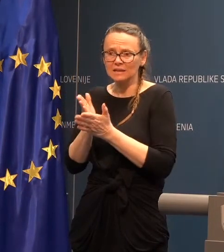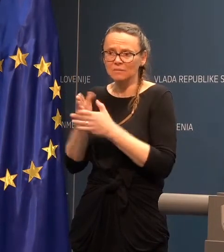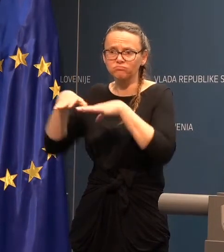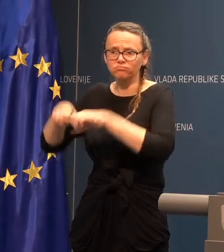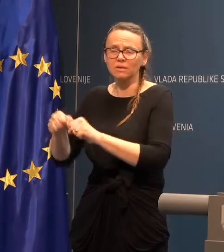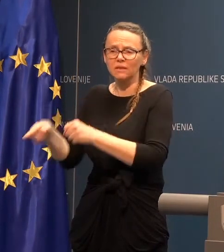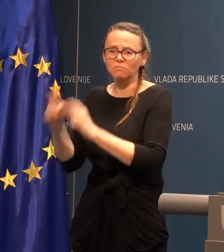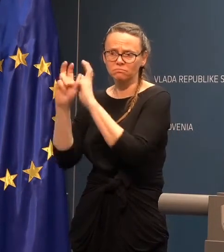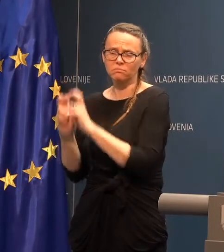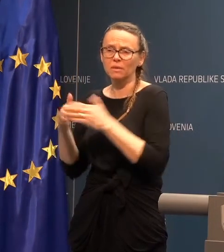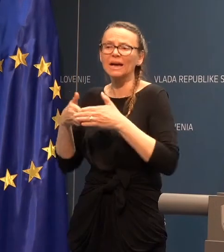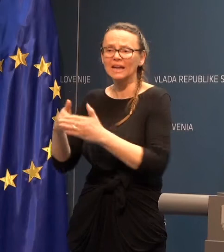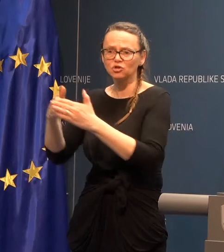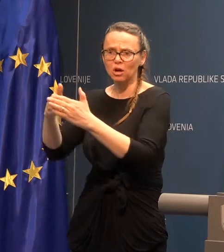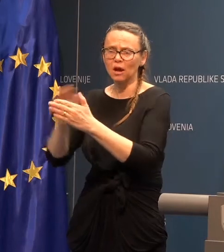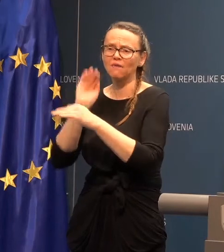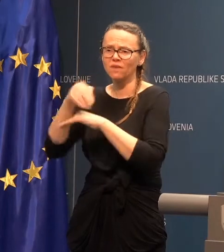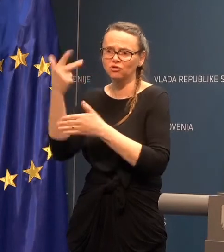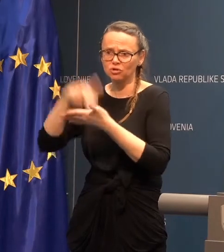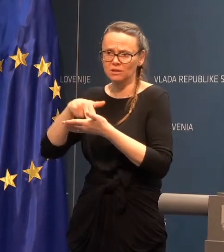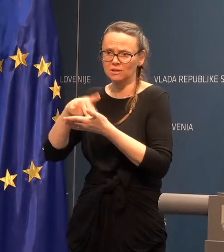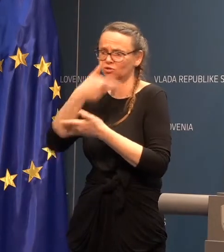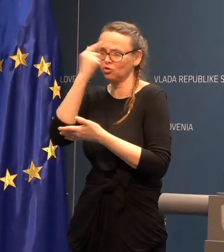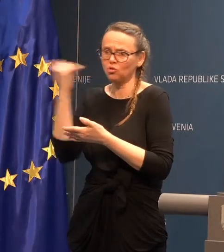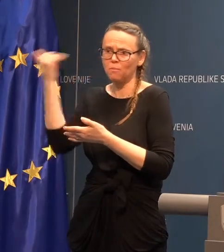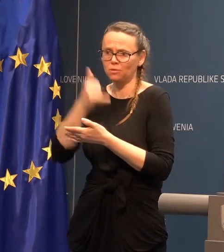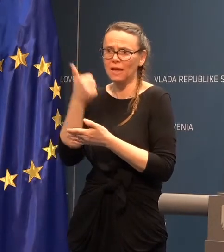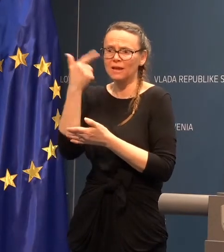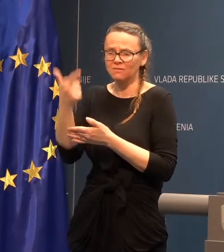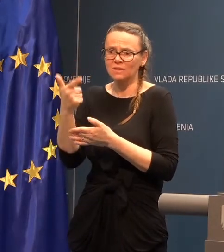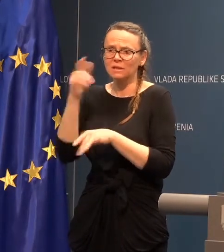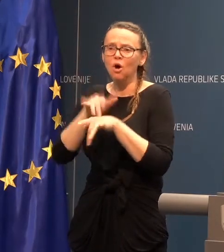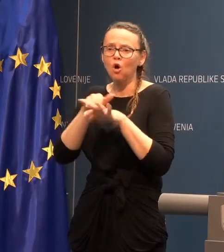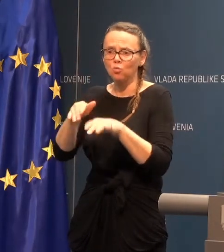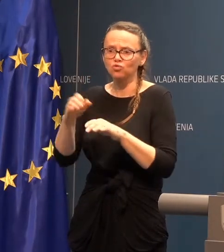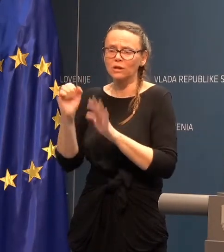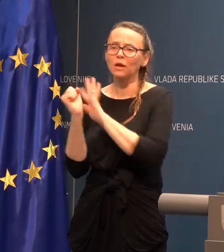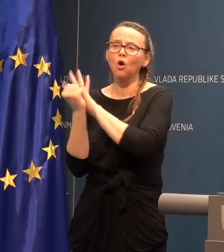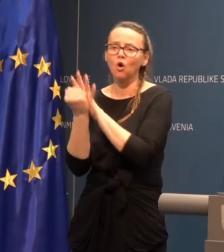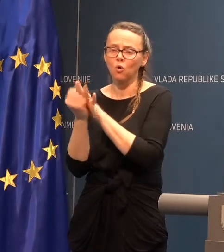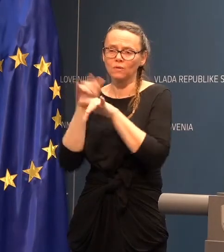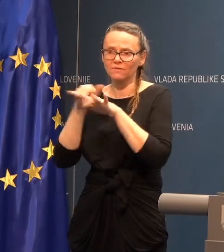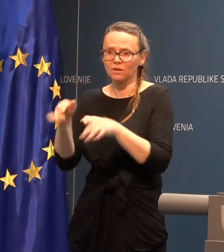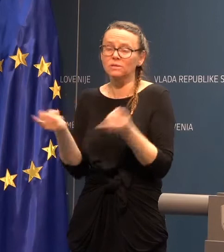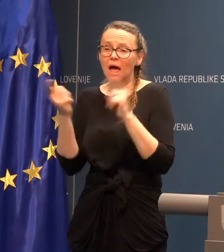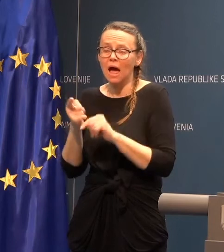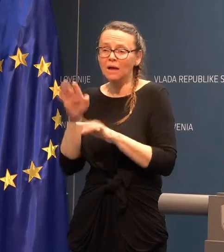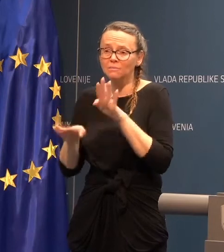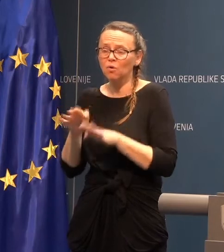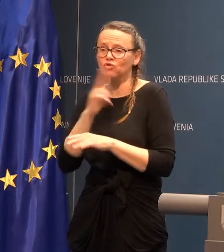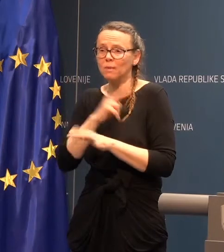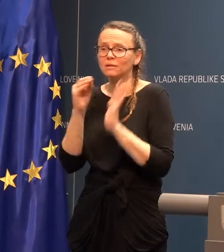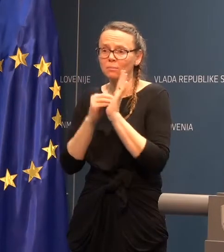tisoč šepotniki, 21 je vkuženih s koronavirusom, ali imate mogoče prišli